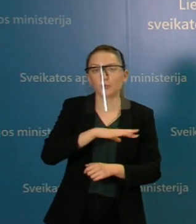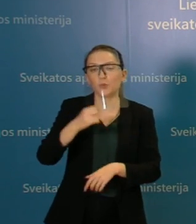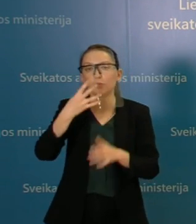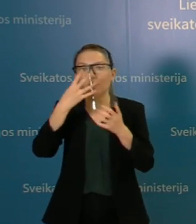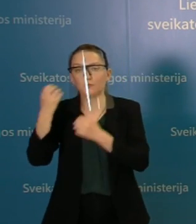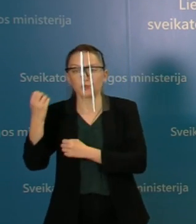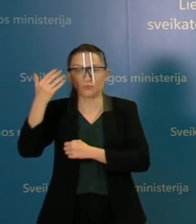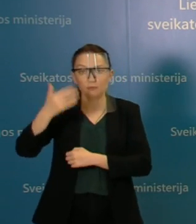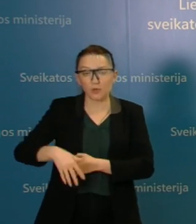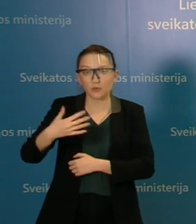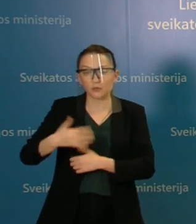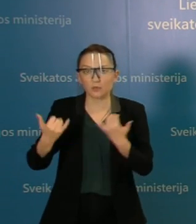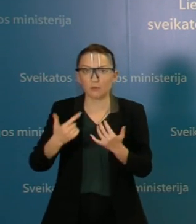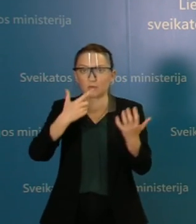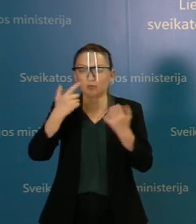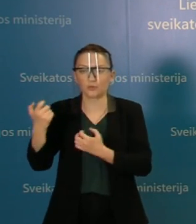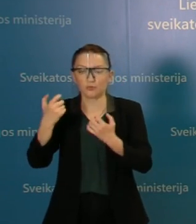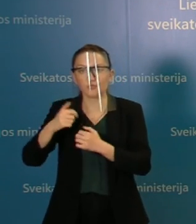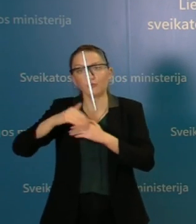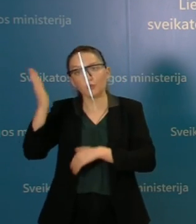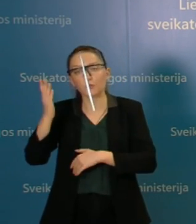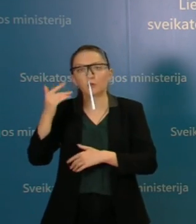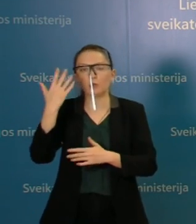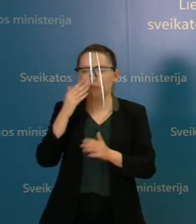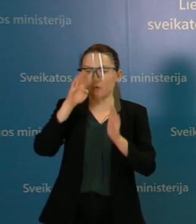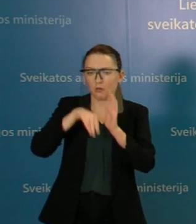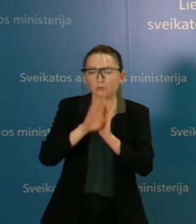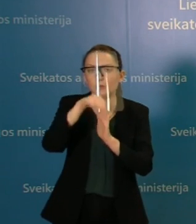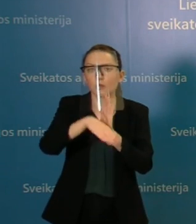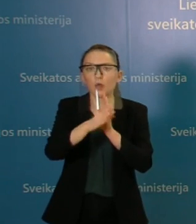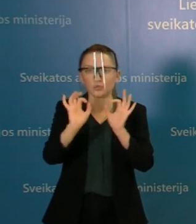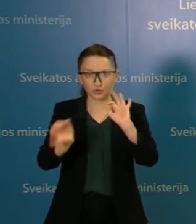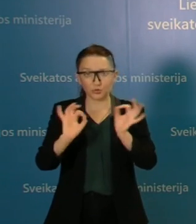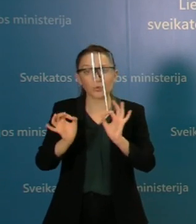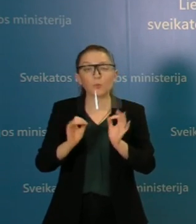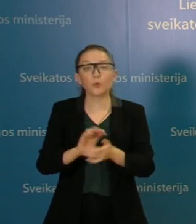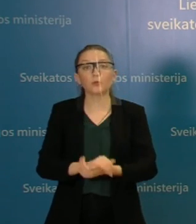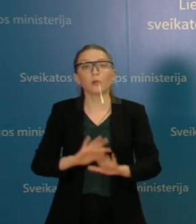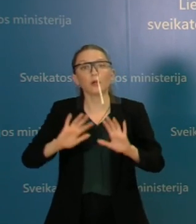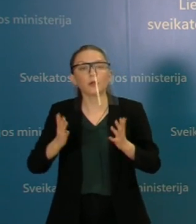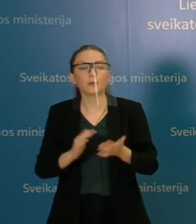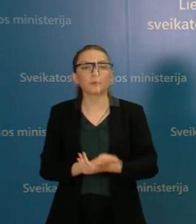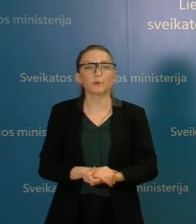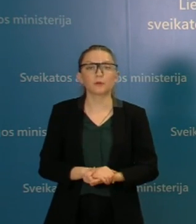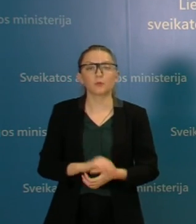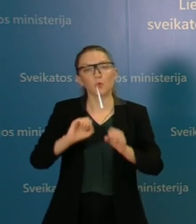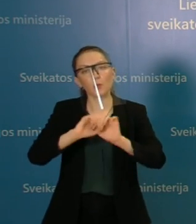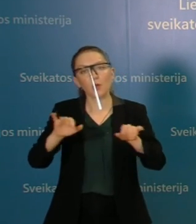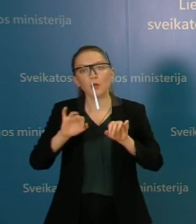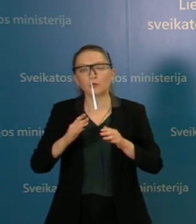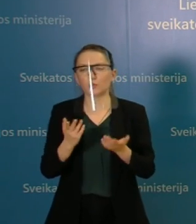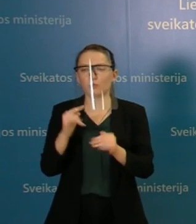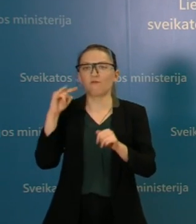950, dabar virš 700, ar tai kažką rodo, ar tai yra naturalų sviravimai ir jai taip dėl ko, ar tiesiog ne